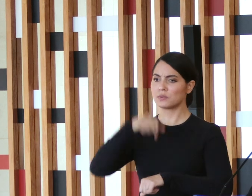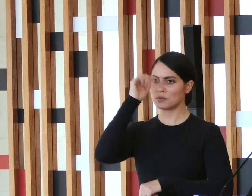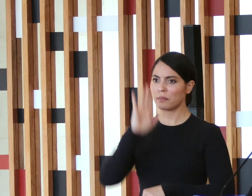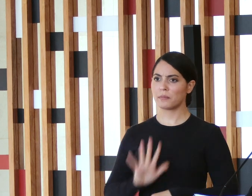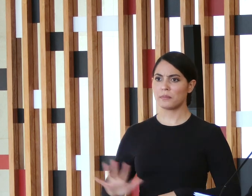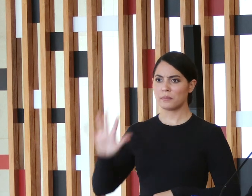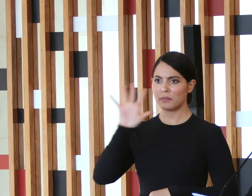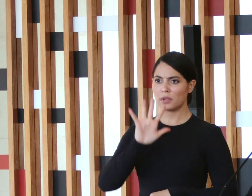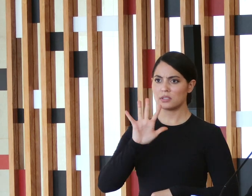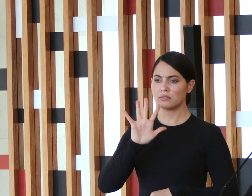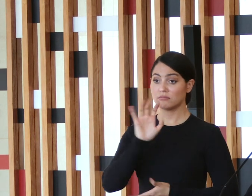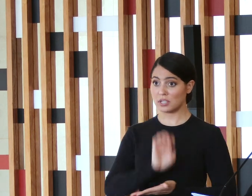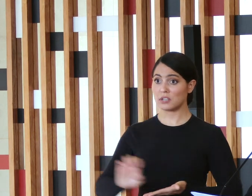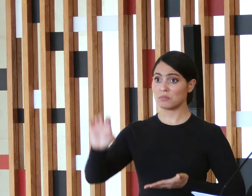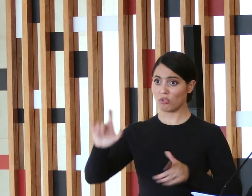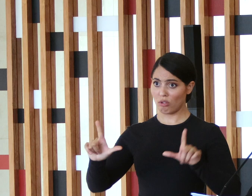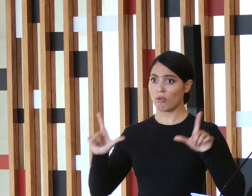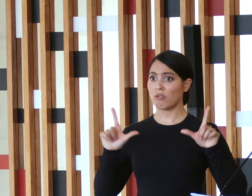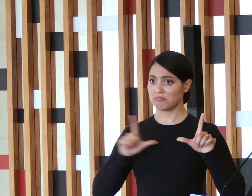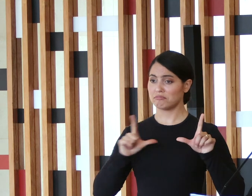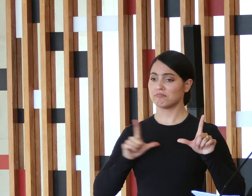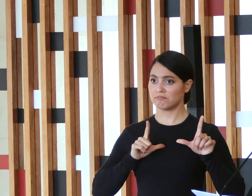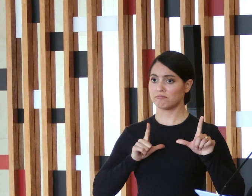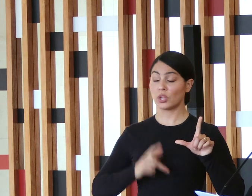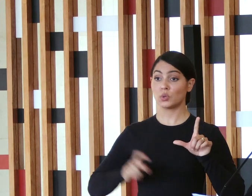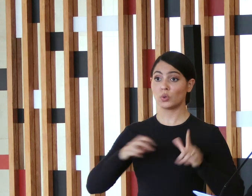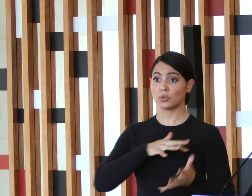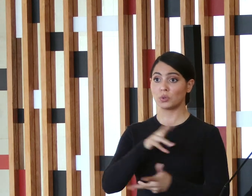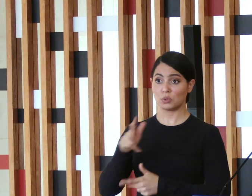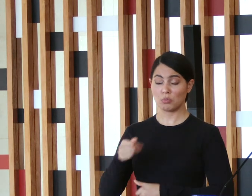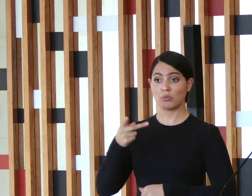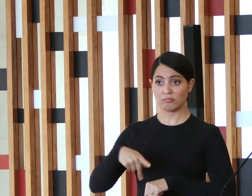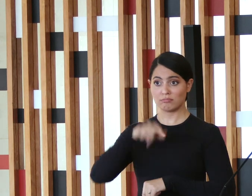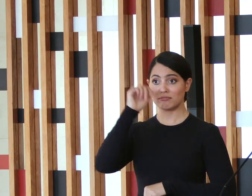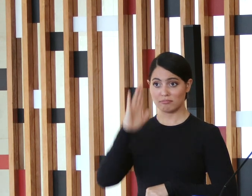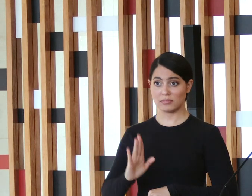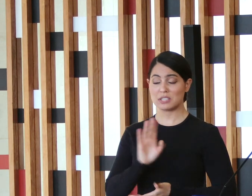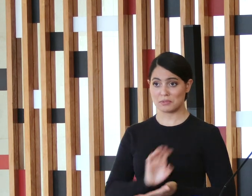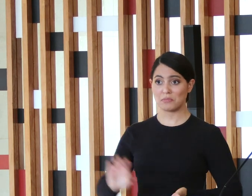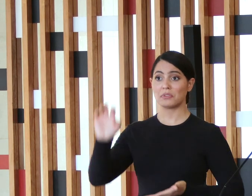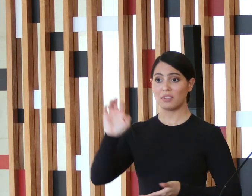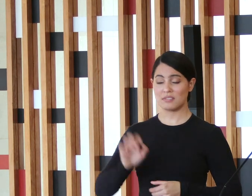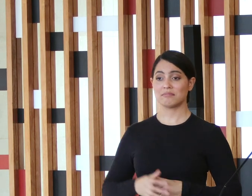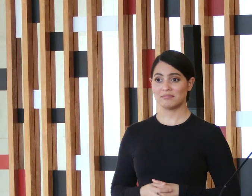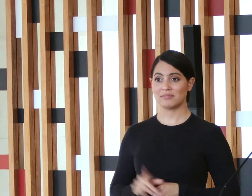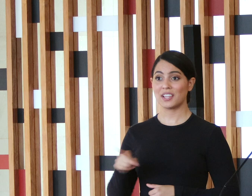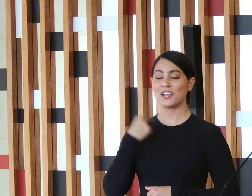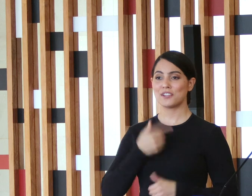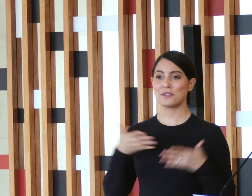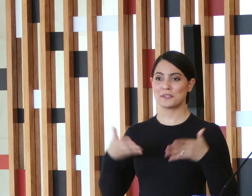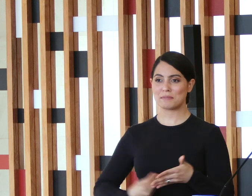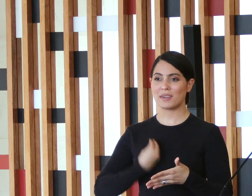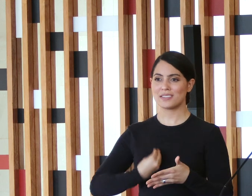exportadores de rochas ornamentais. Somos o quinto país do mundo nessa área e há potencial para alavancar ainda mais a nossa participação